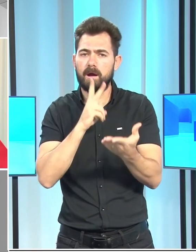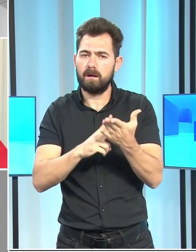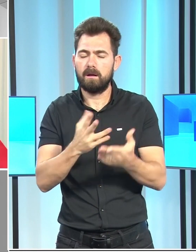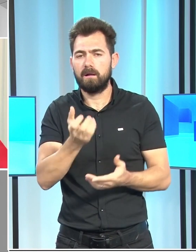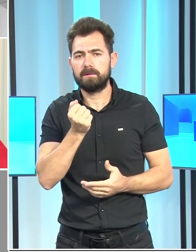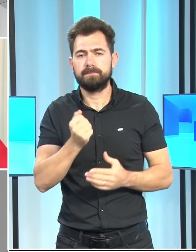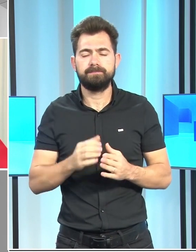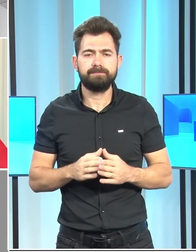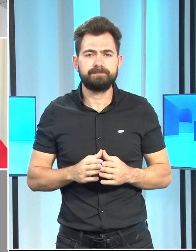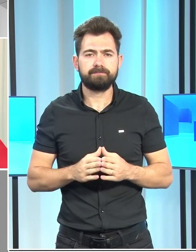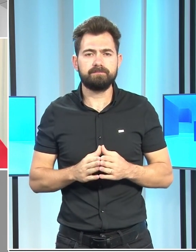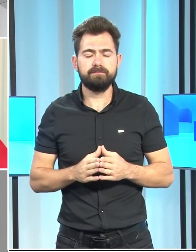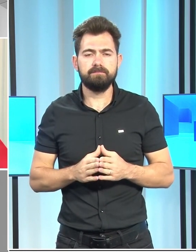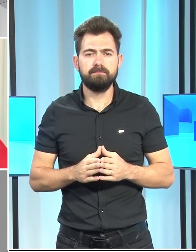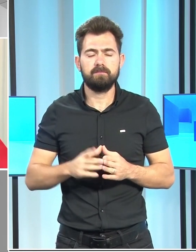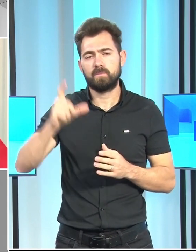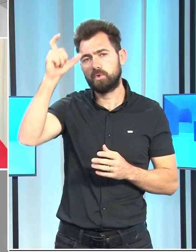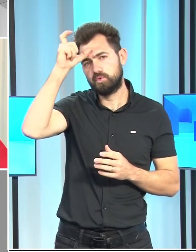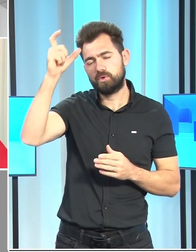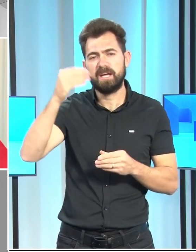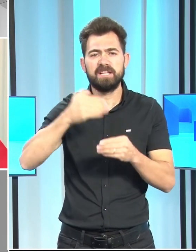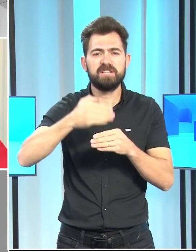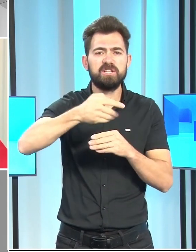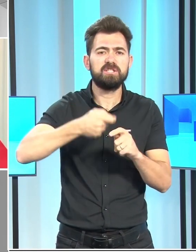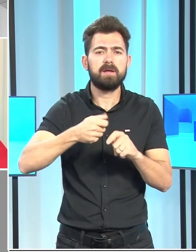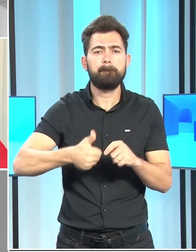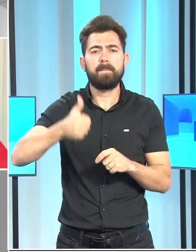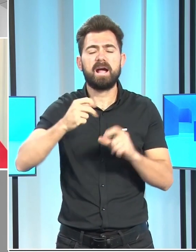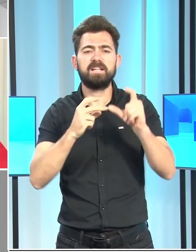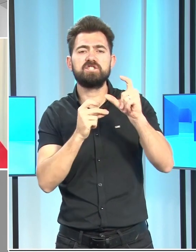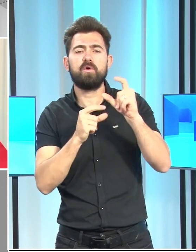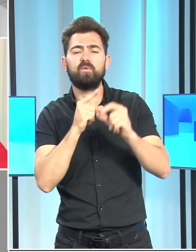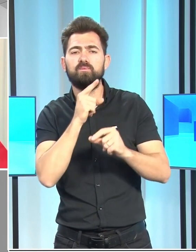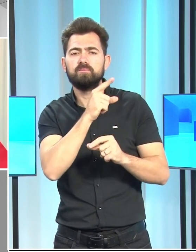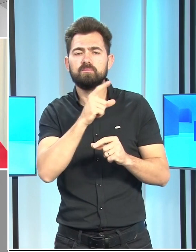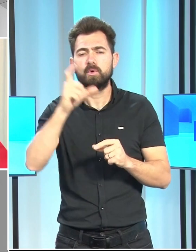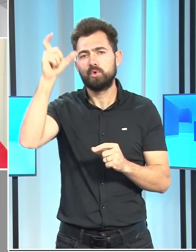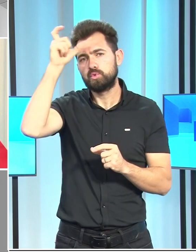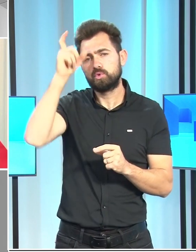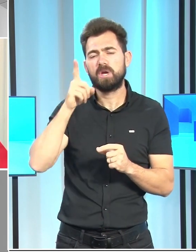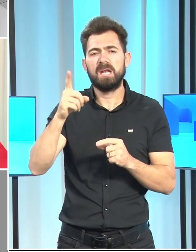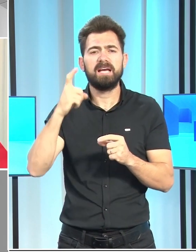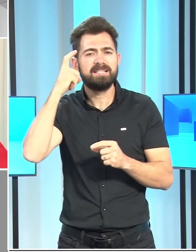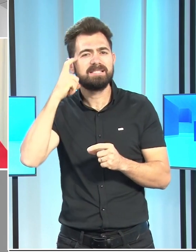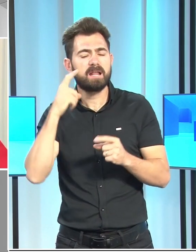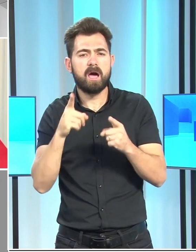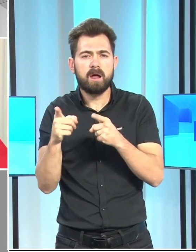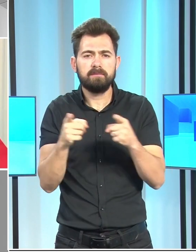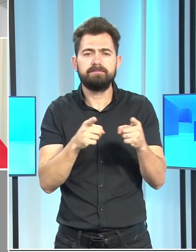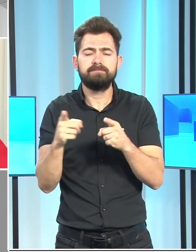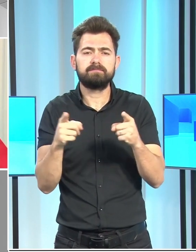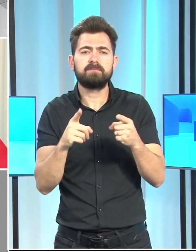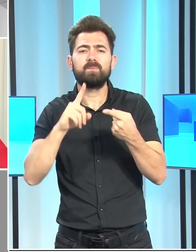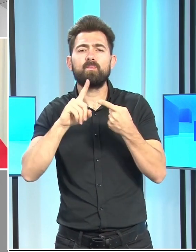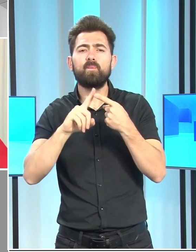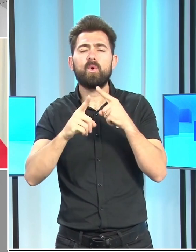Türkiye Dışişleri Bakanı Çavuşoğlu, Türkiye ile İsrail arasındaki